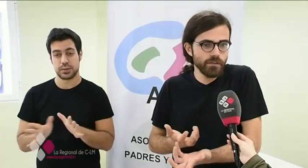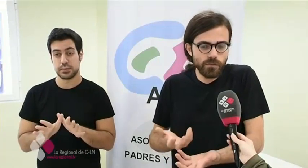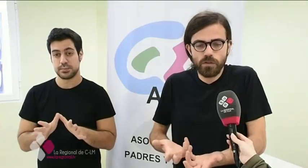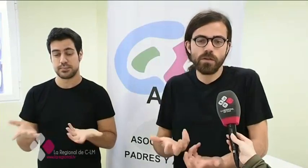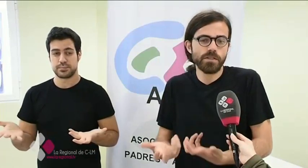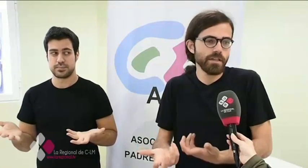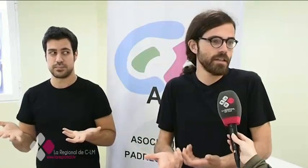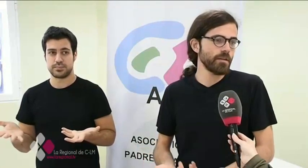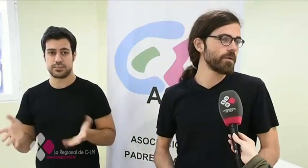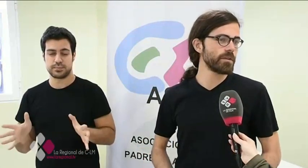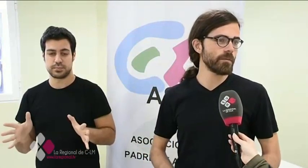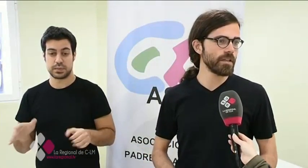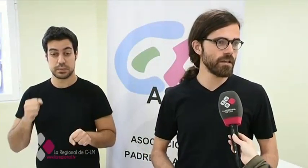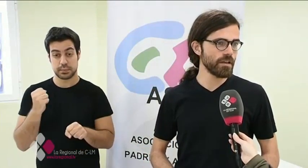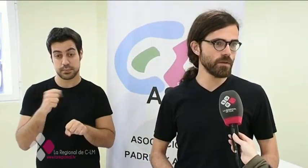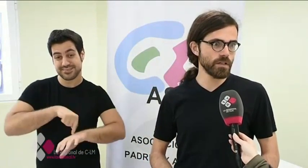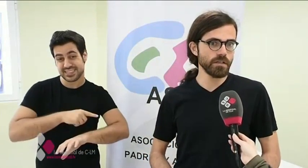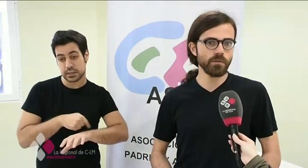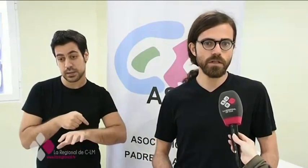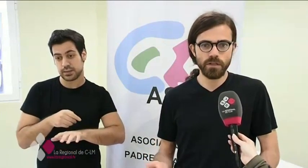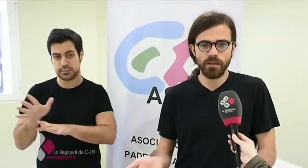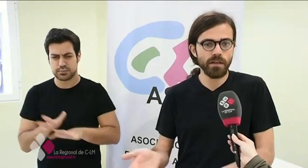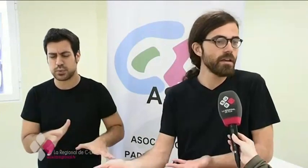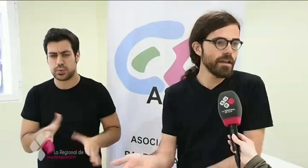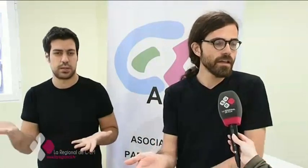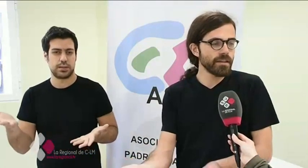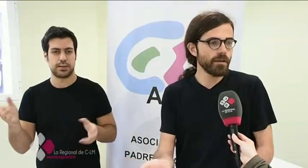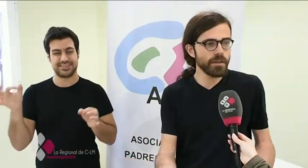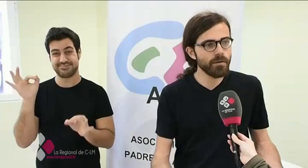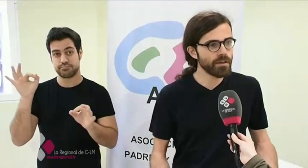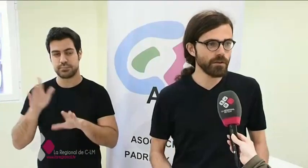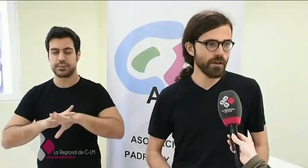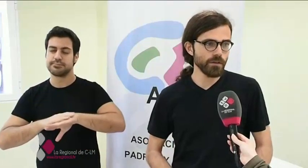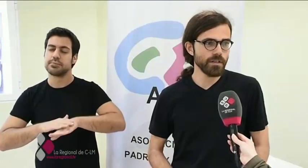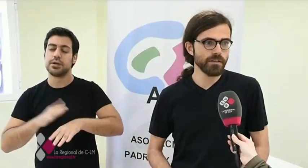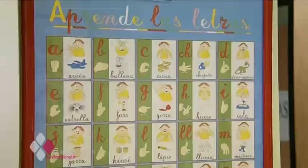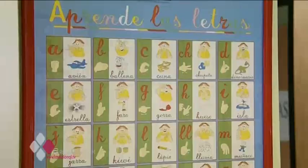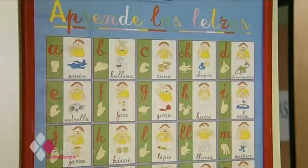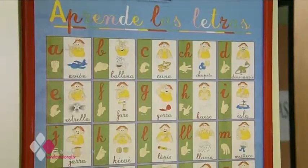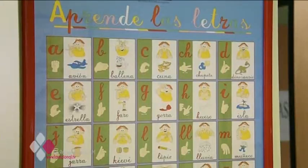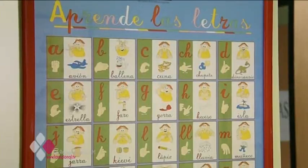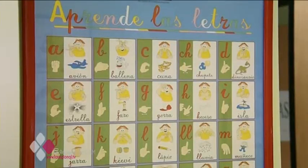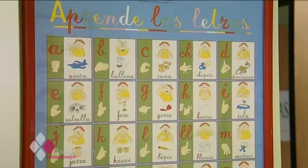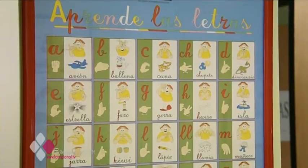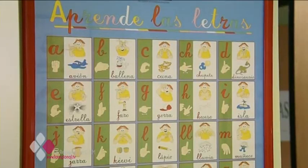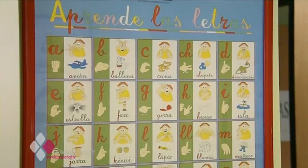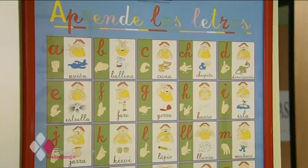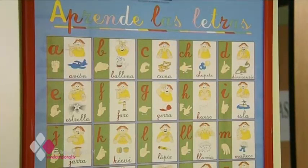no es una cosa que quite tiempo de otras materias o otras asignaturas o que te evite aprender otras cosas. Aunque como toda materia, aprenderla